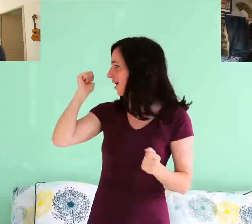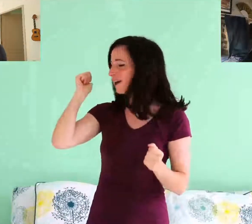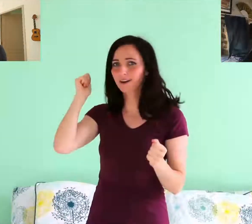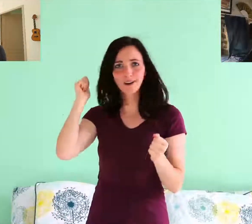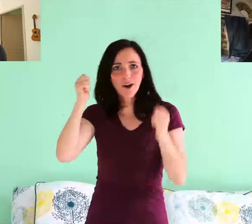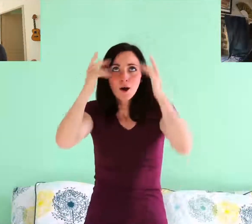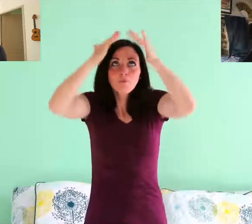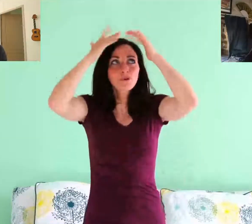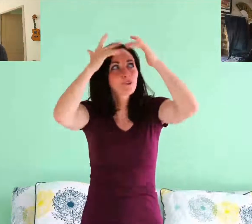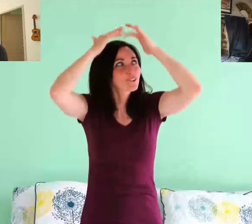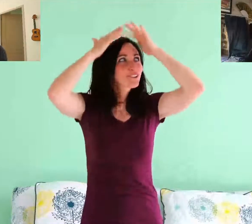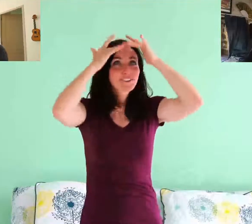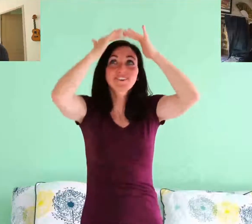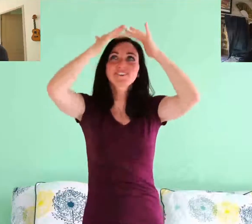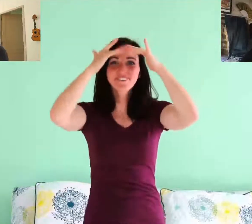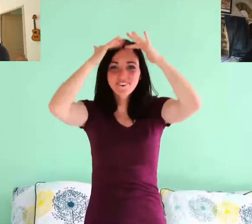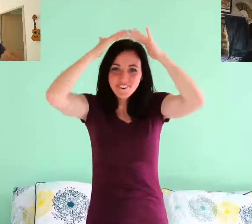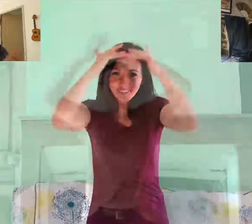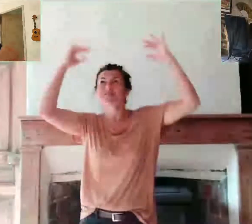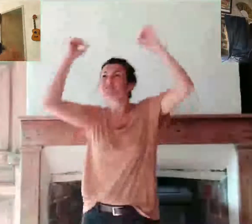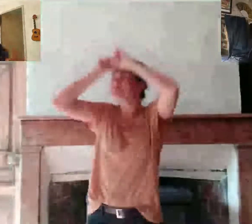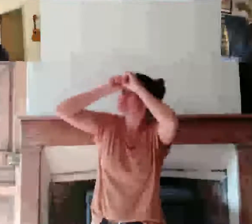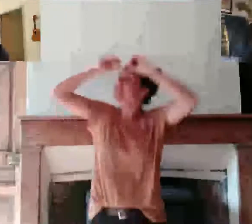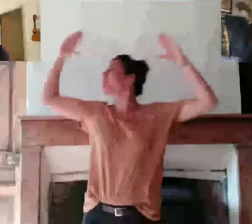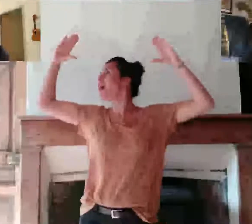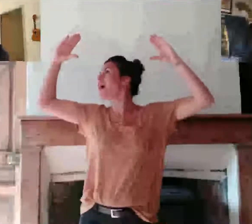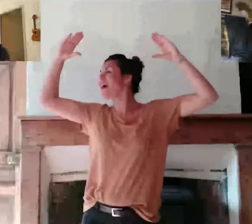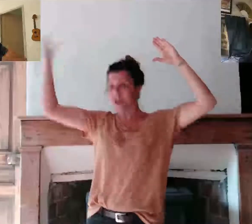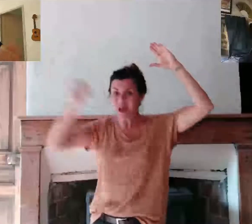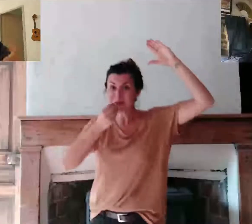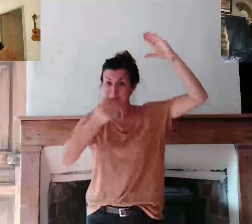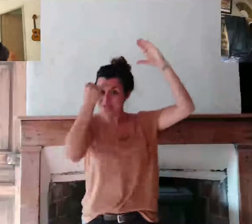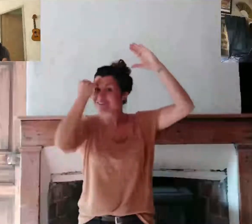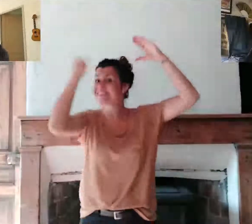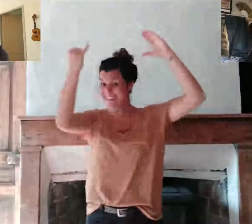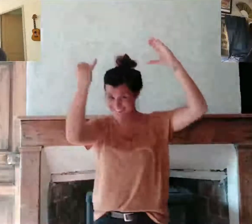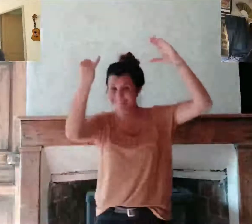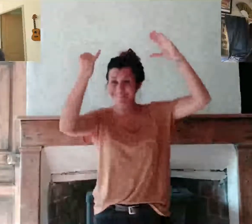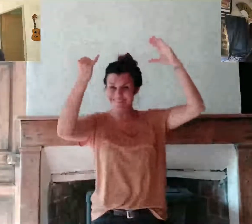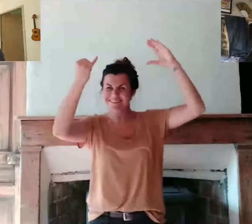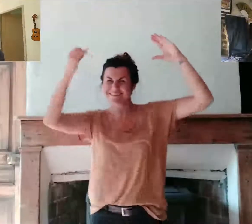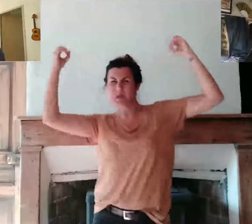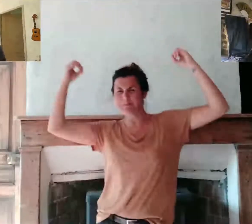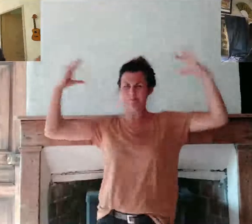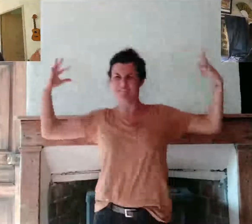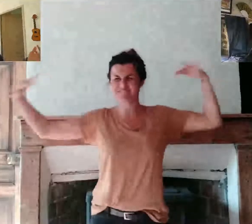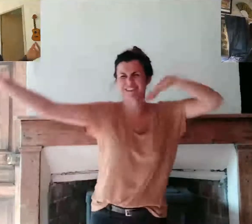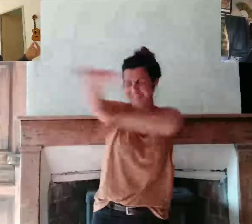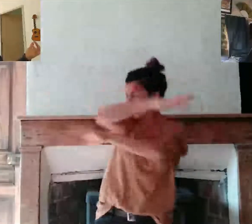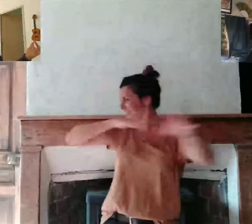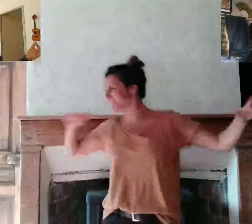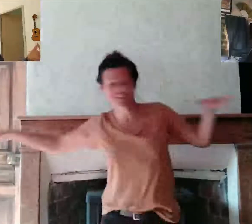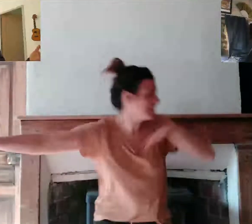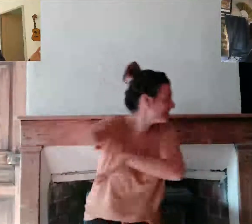riche que la veille Avec la bonne idée Que la